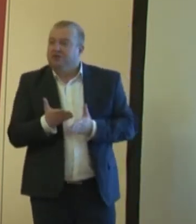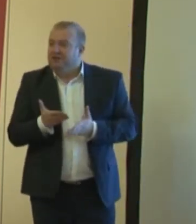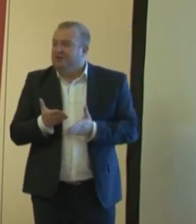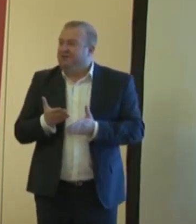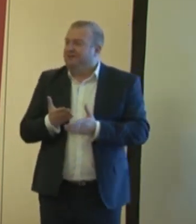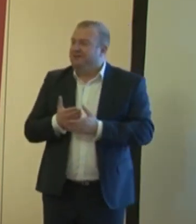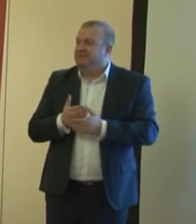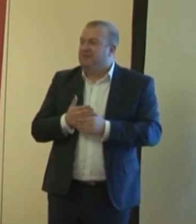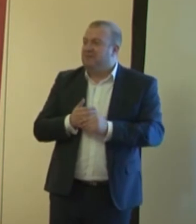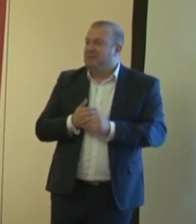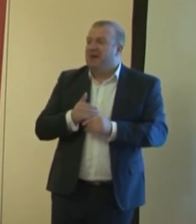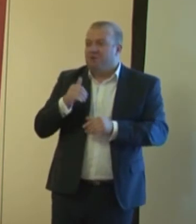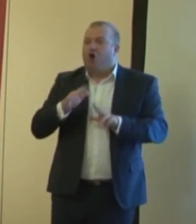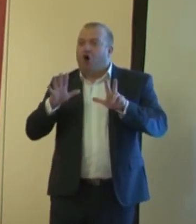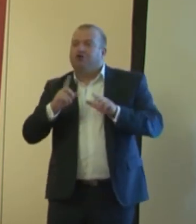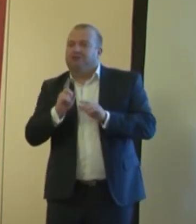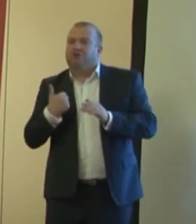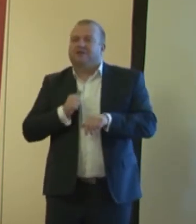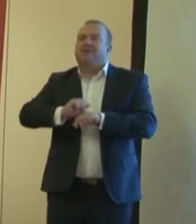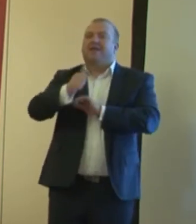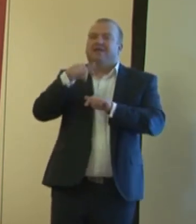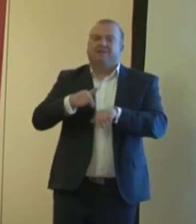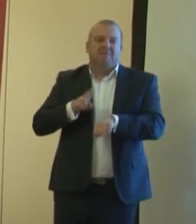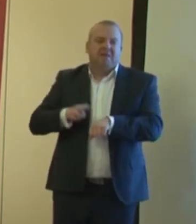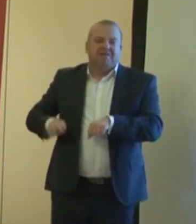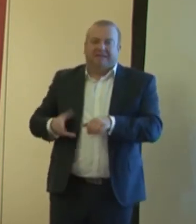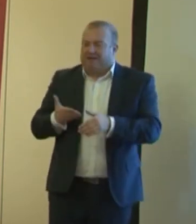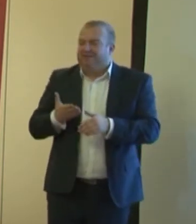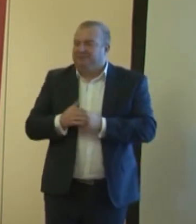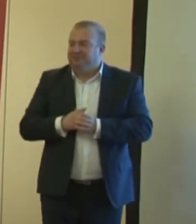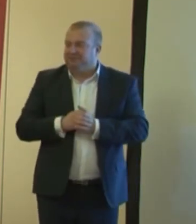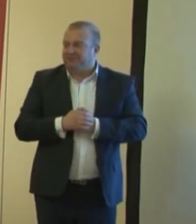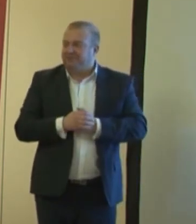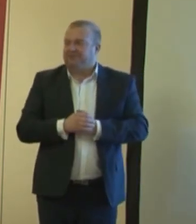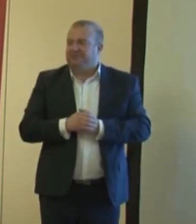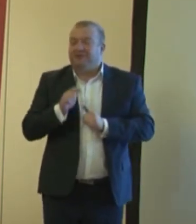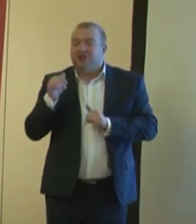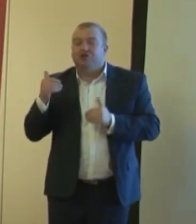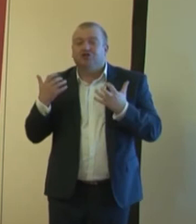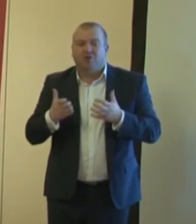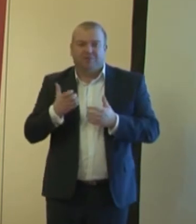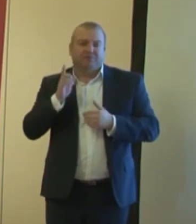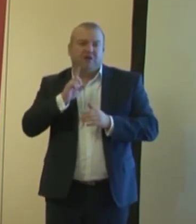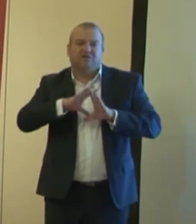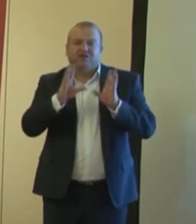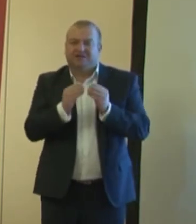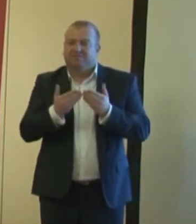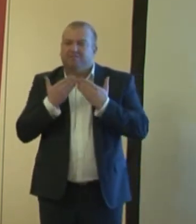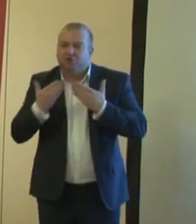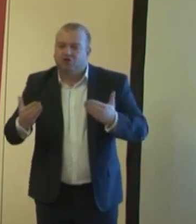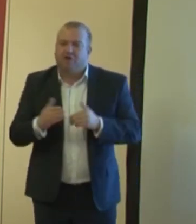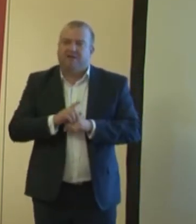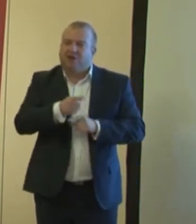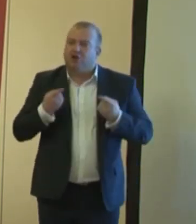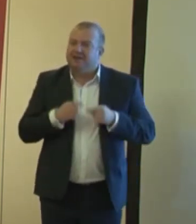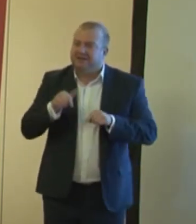więc może 8 minut będę mówił. Tak jest Panie Ministrze. przede wszystkim podziękować za organizację tej konferencji w tych